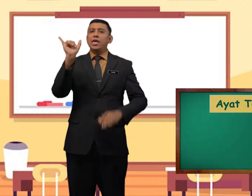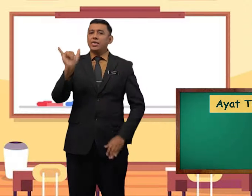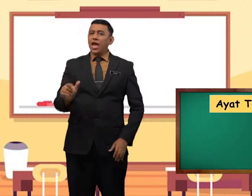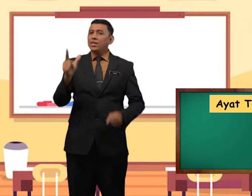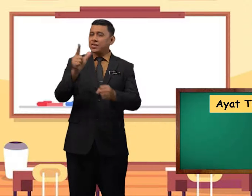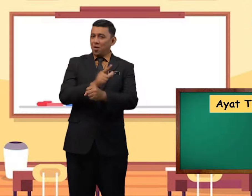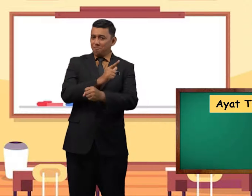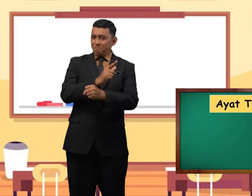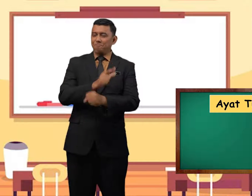yang lengkap.